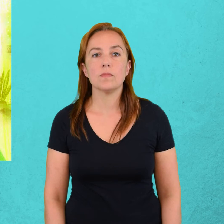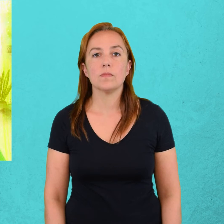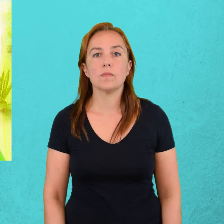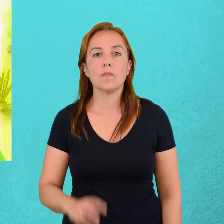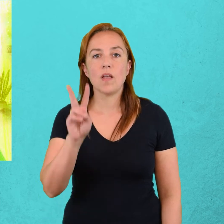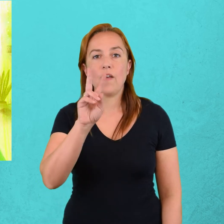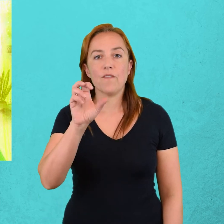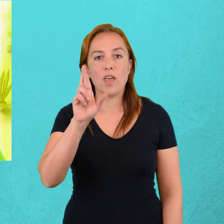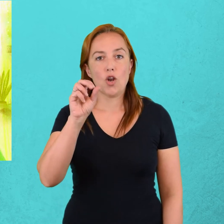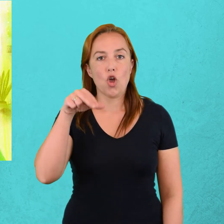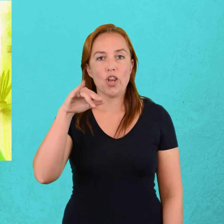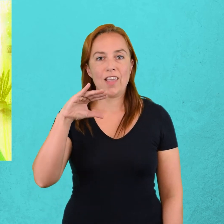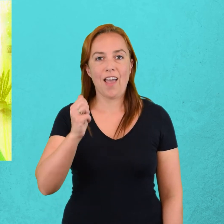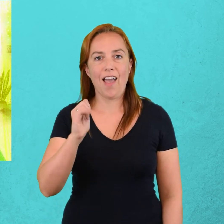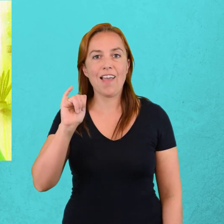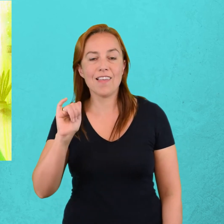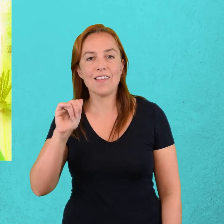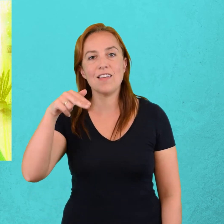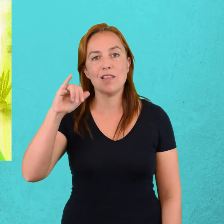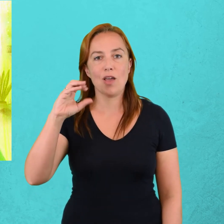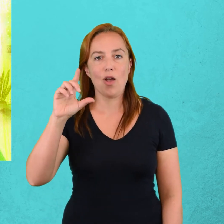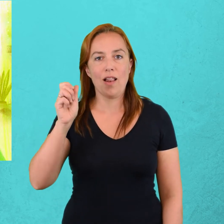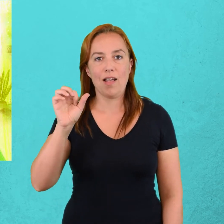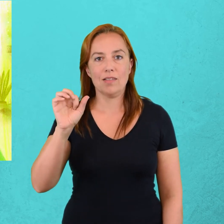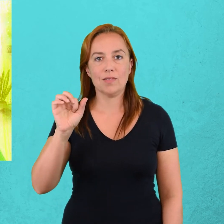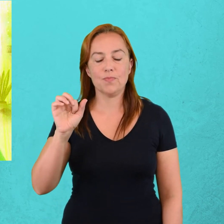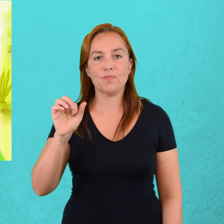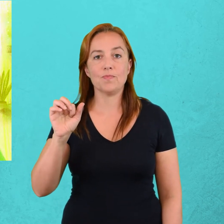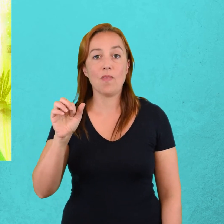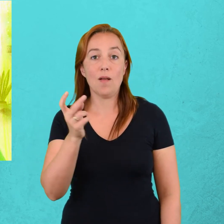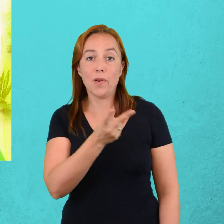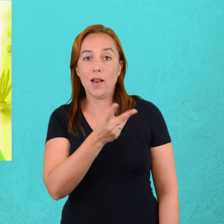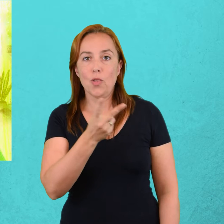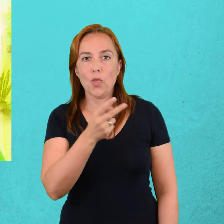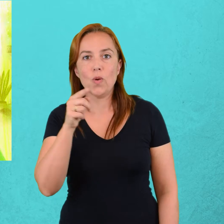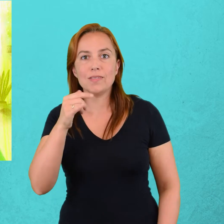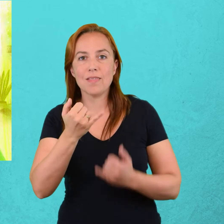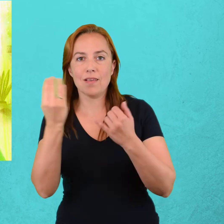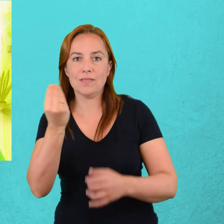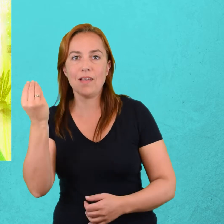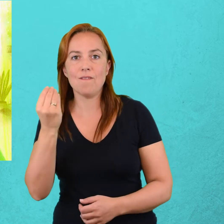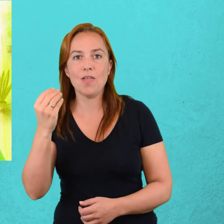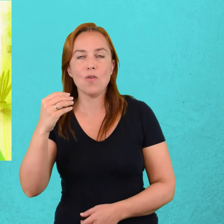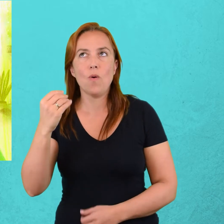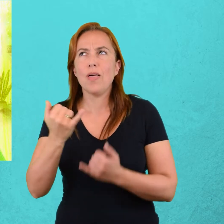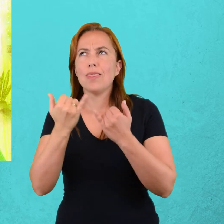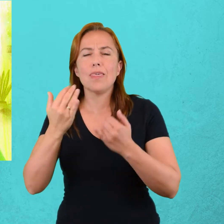Verónica y Nicolás. Para ellos, este sábado será un día único, llanito, pero excepcional.